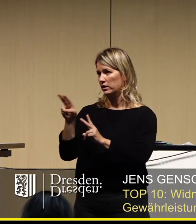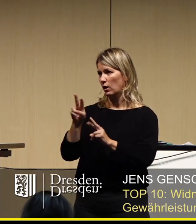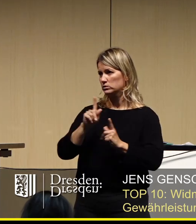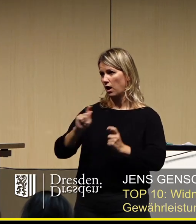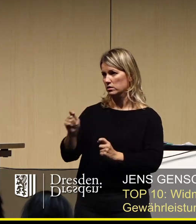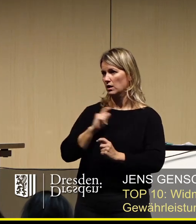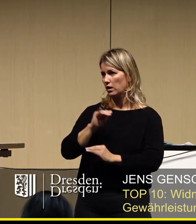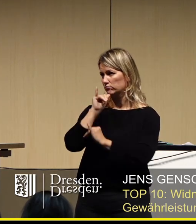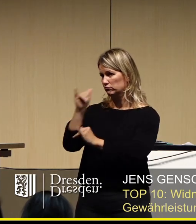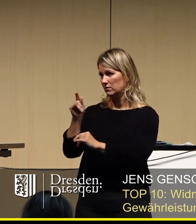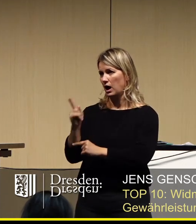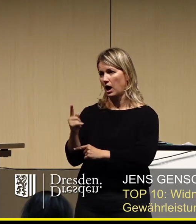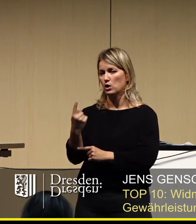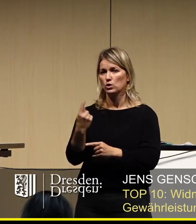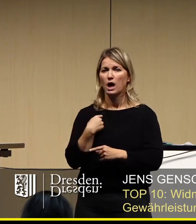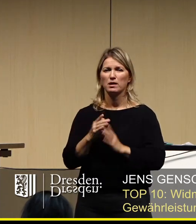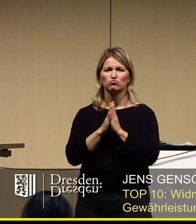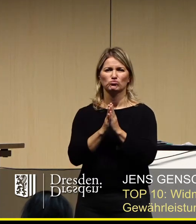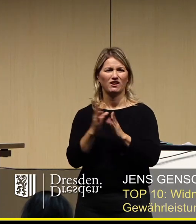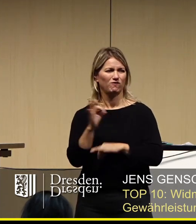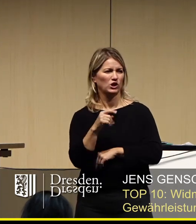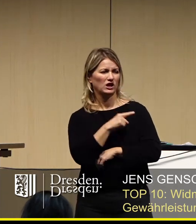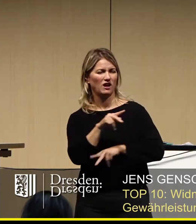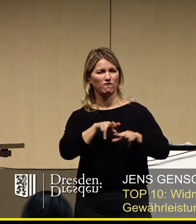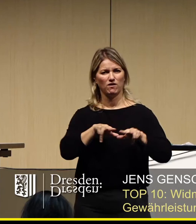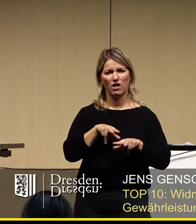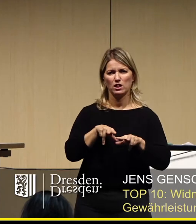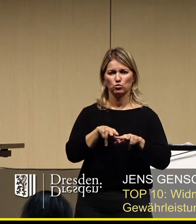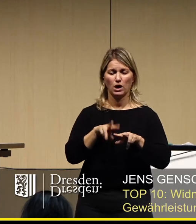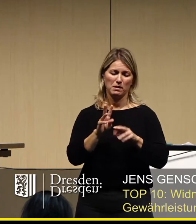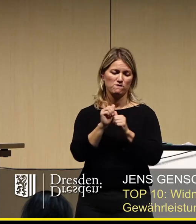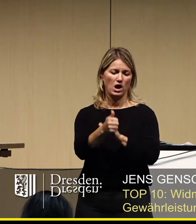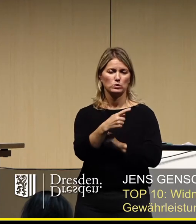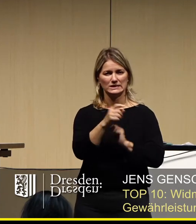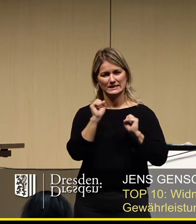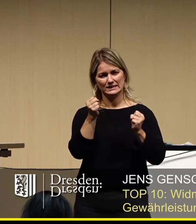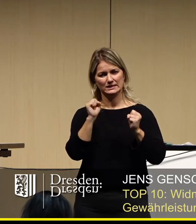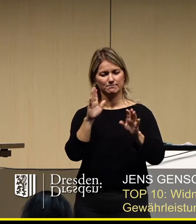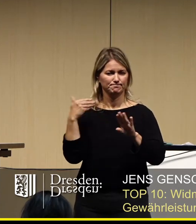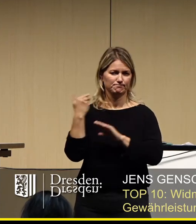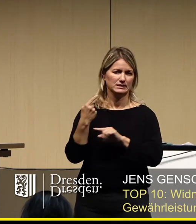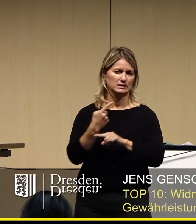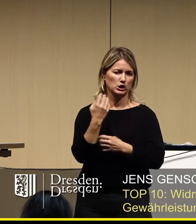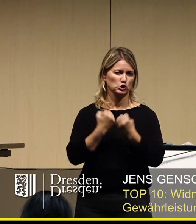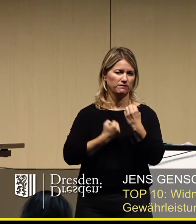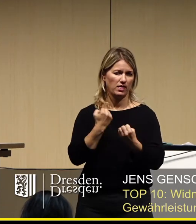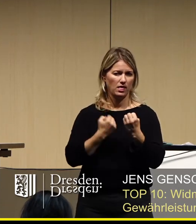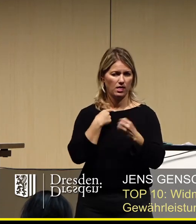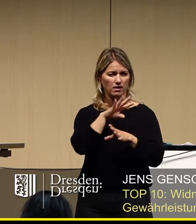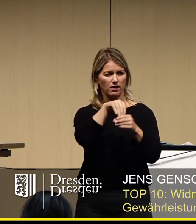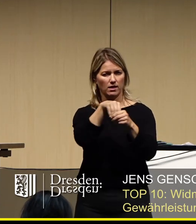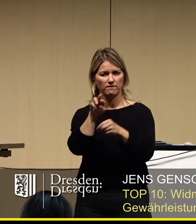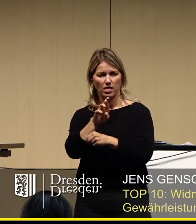habe eine Bitte an die Verwaltung und möchte mich erst einmal bedanken für das Engagement in diesen schweren Zeiten mit allen Beteiligten,